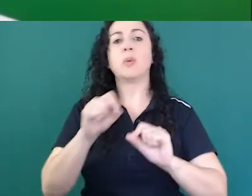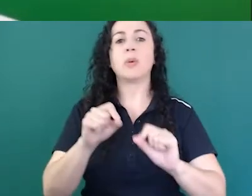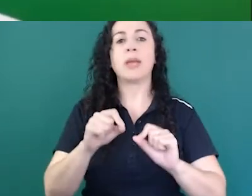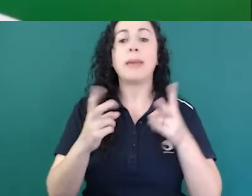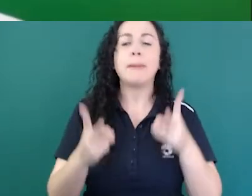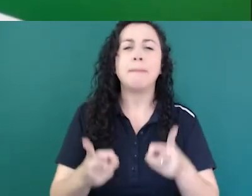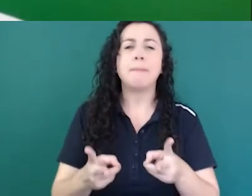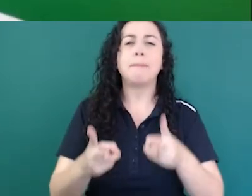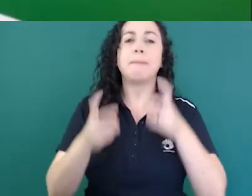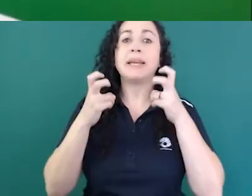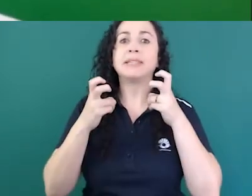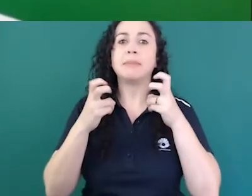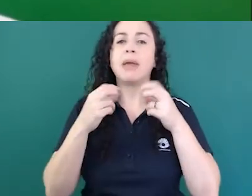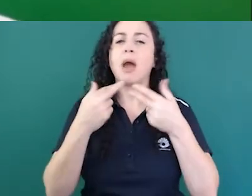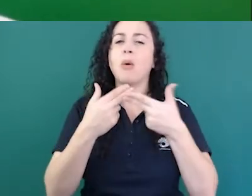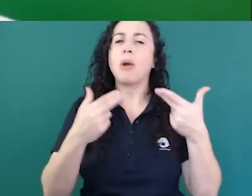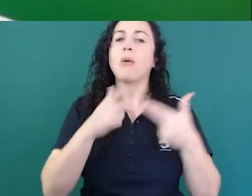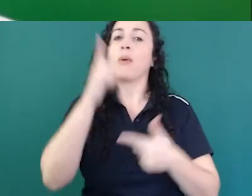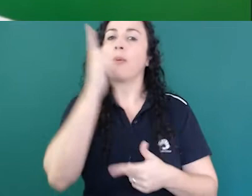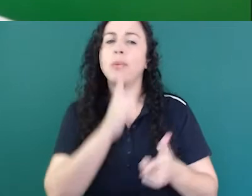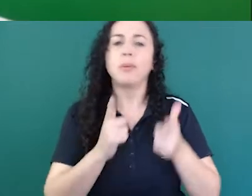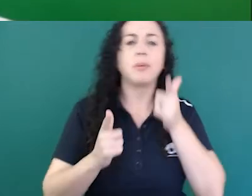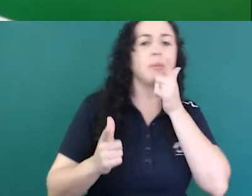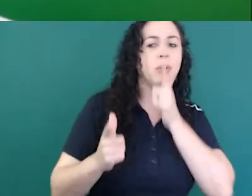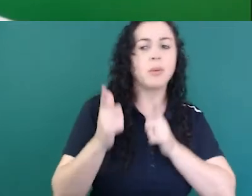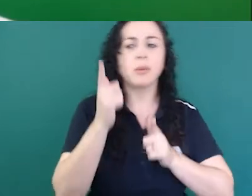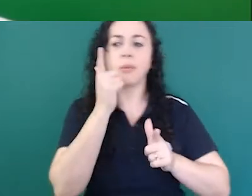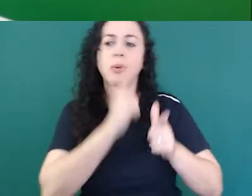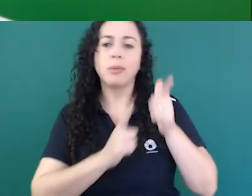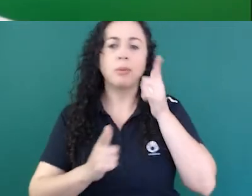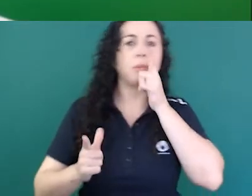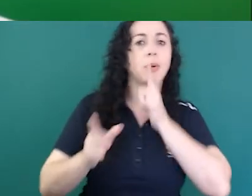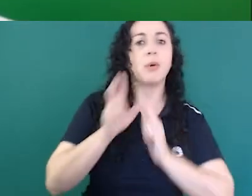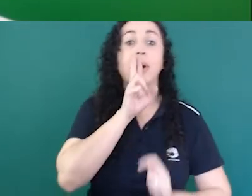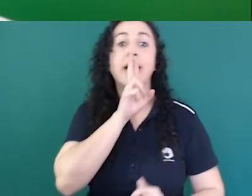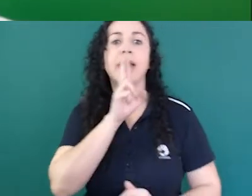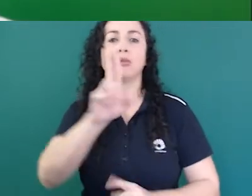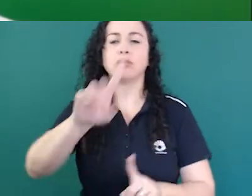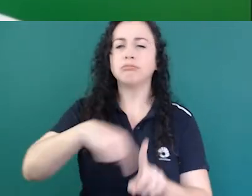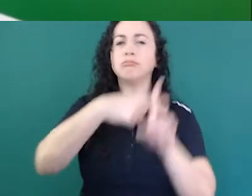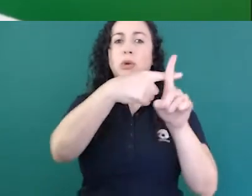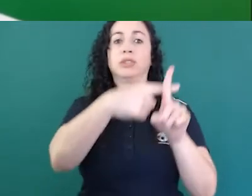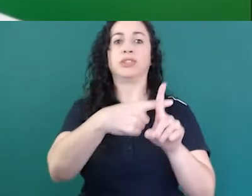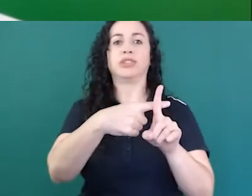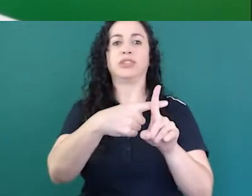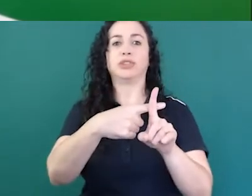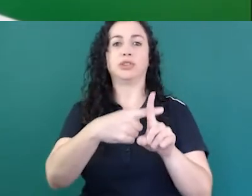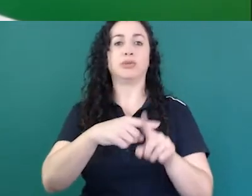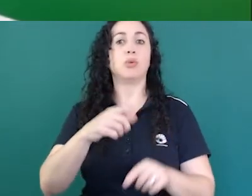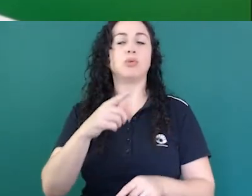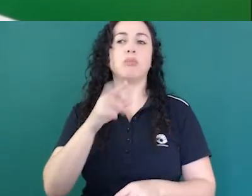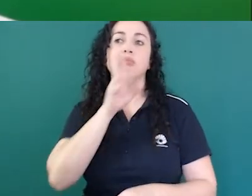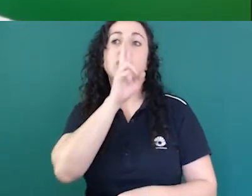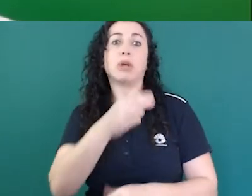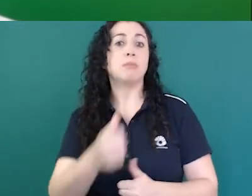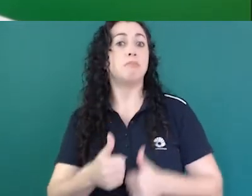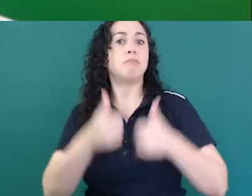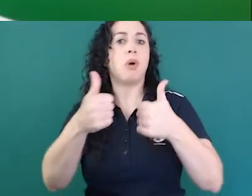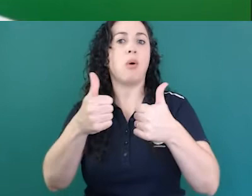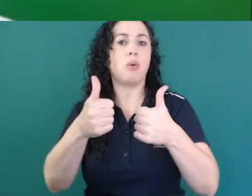ter um resultado mais robusto um impacto positivo que pode trazer para